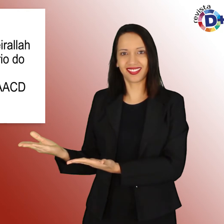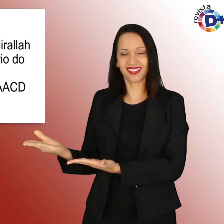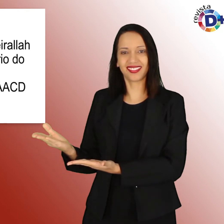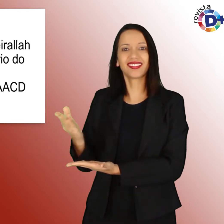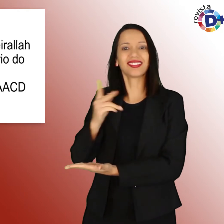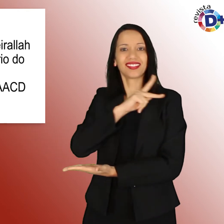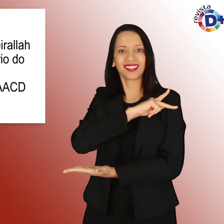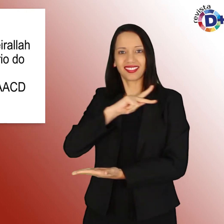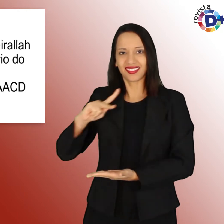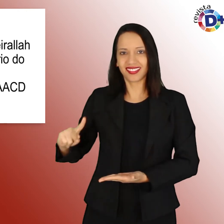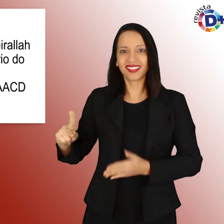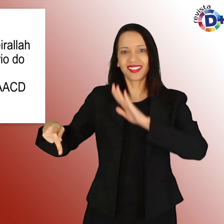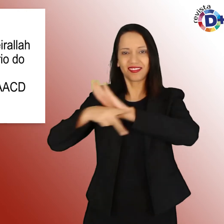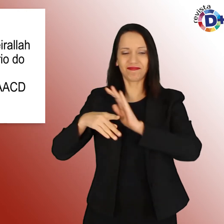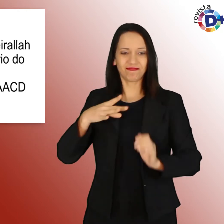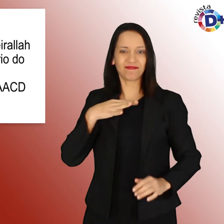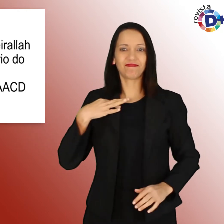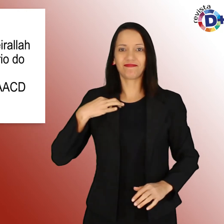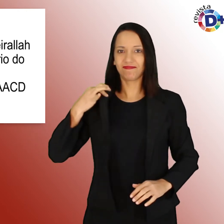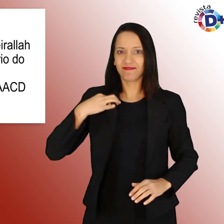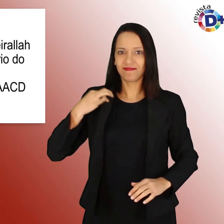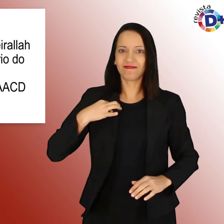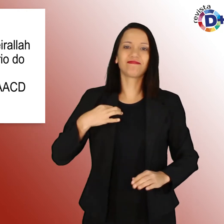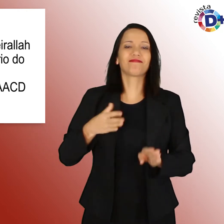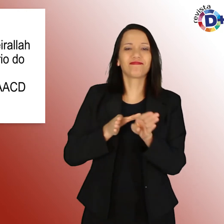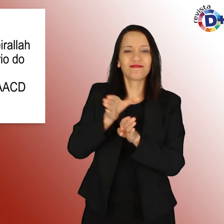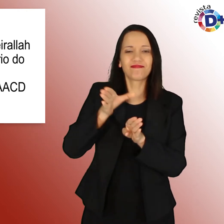do Conselho de Administração da AACD.